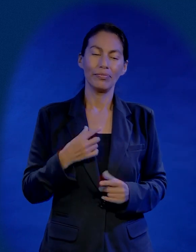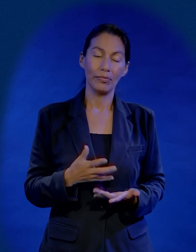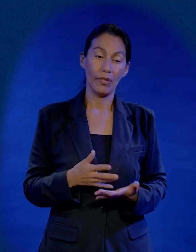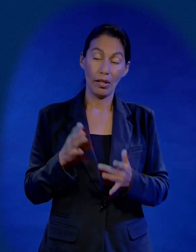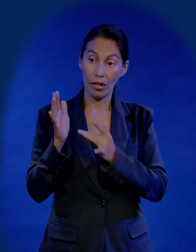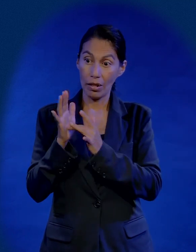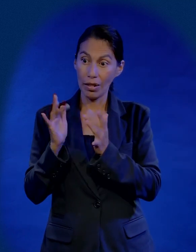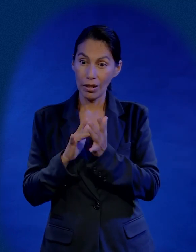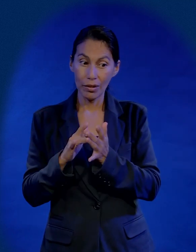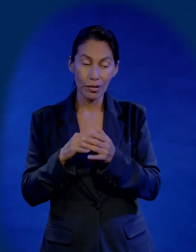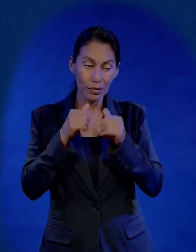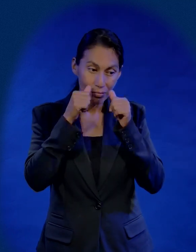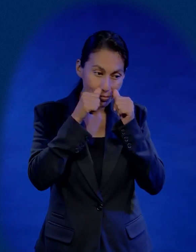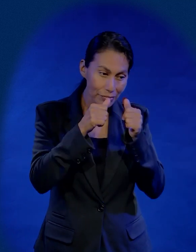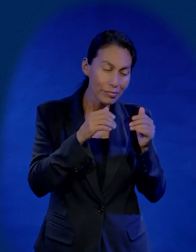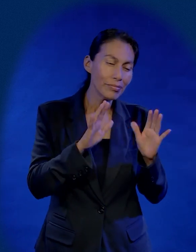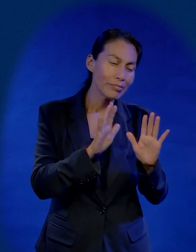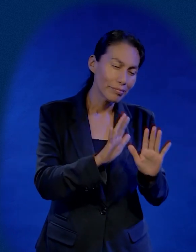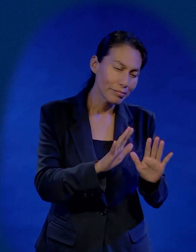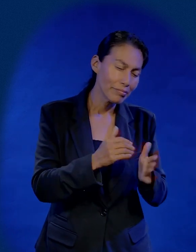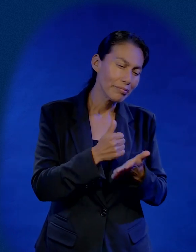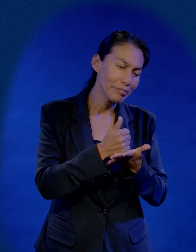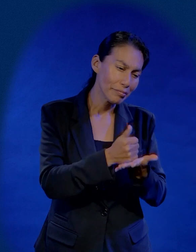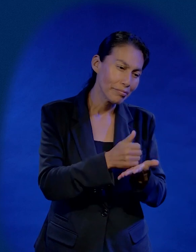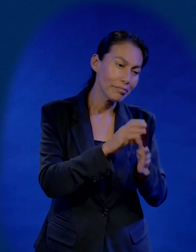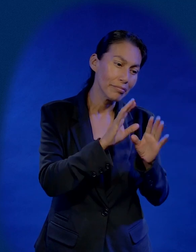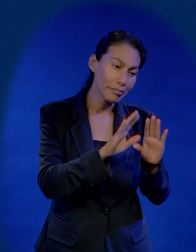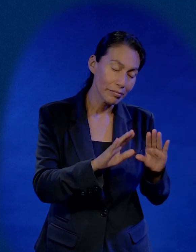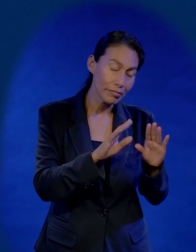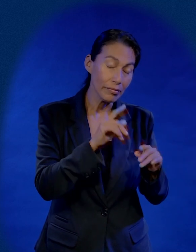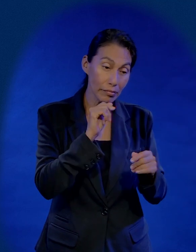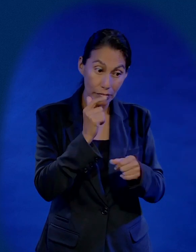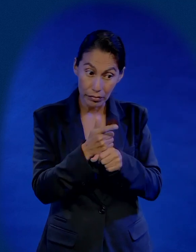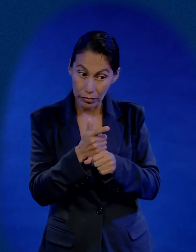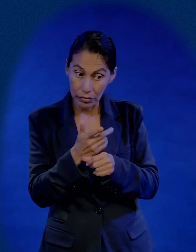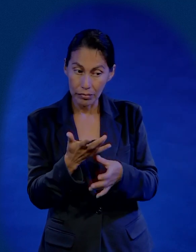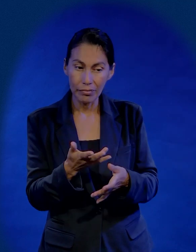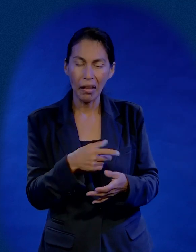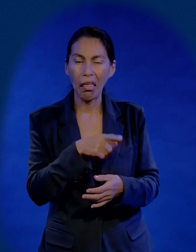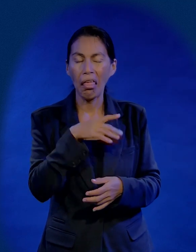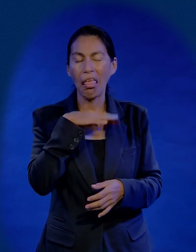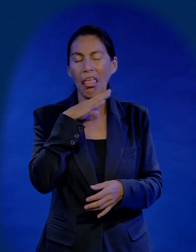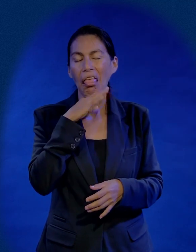me sorprende y a veces confieso me desespera, trata de ayudarlo a reaccionar,